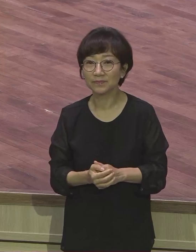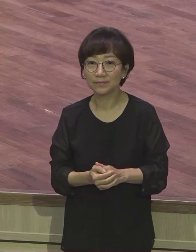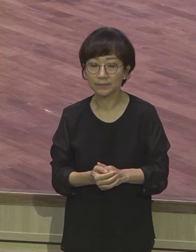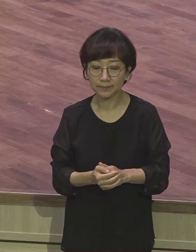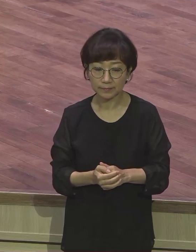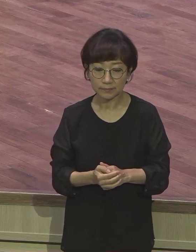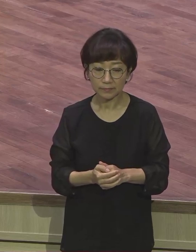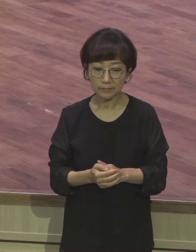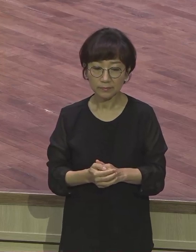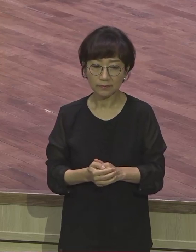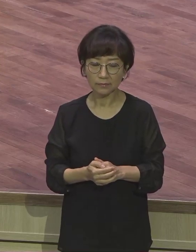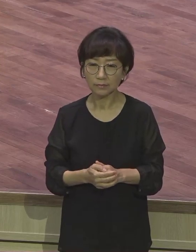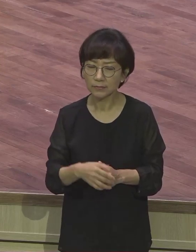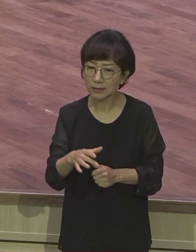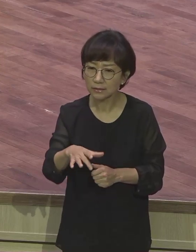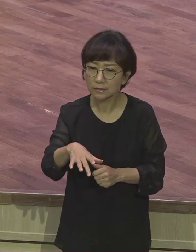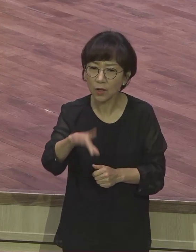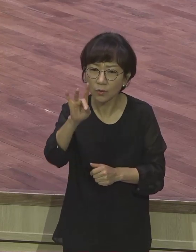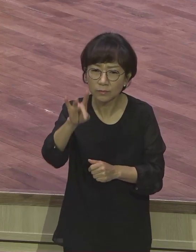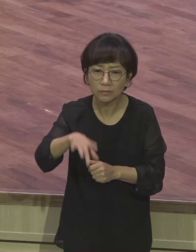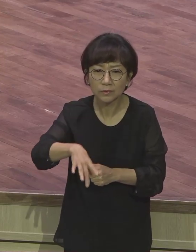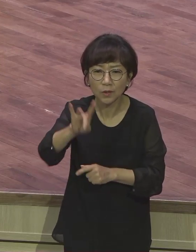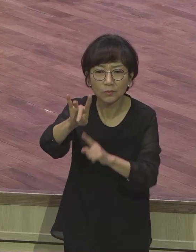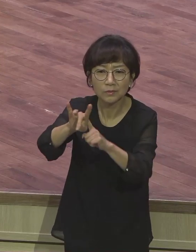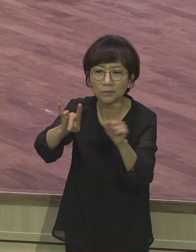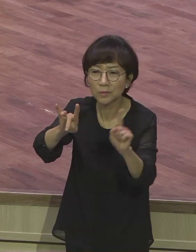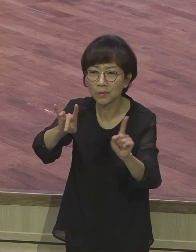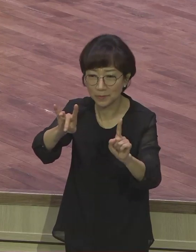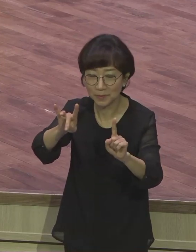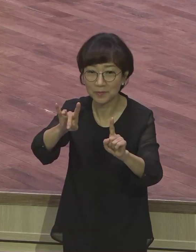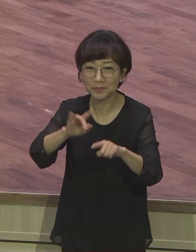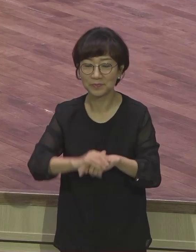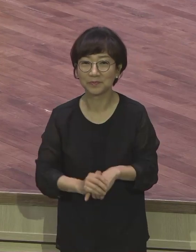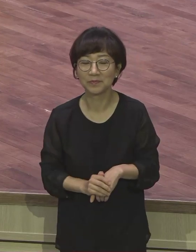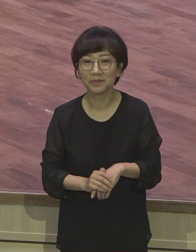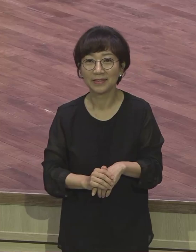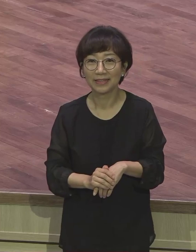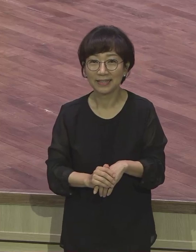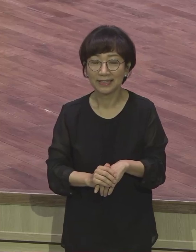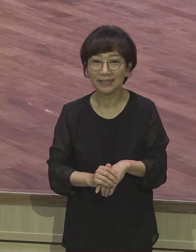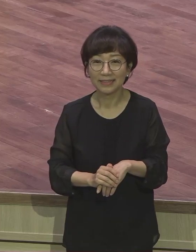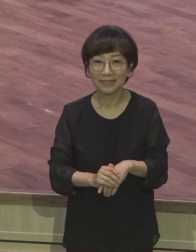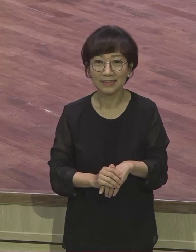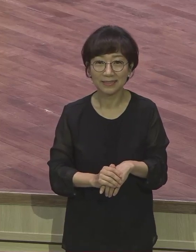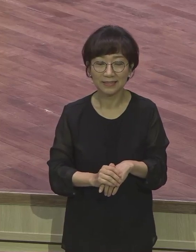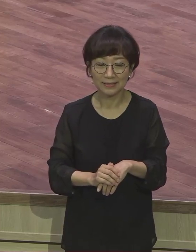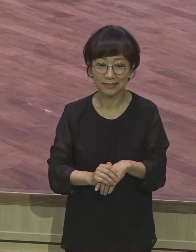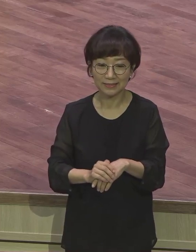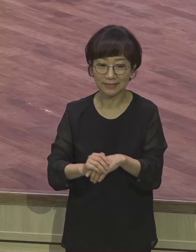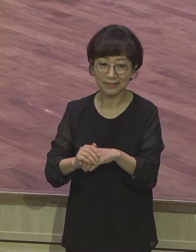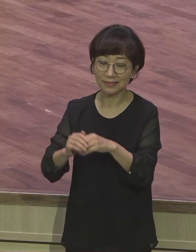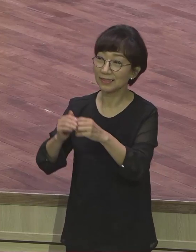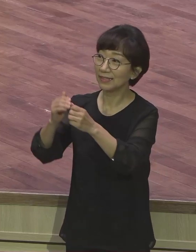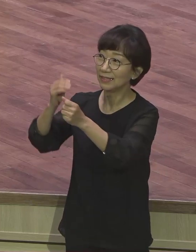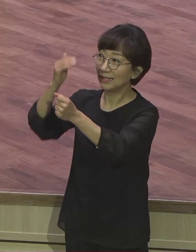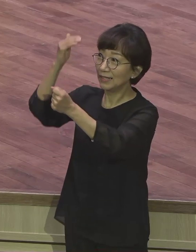의미하는 영적으로 뭘 의미하느냐. 하나님 앞에 늘 초심과